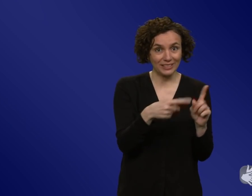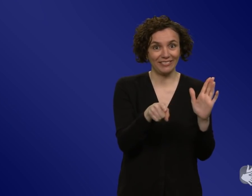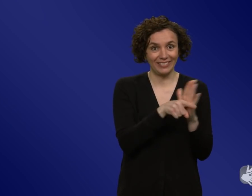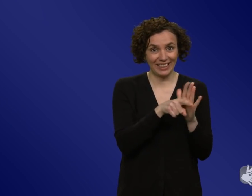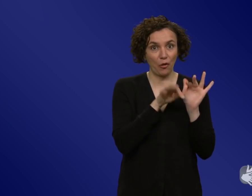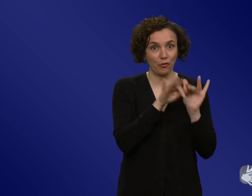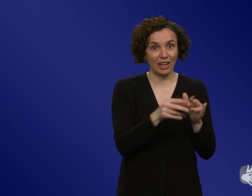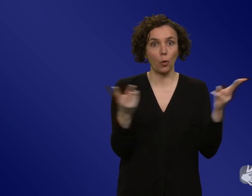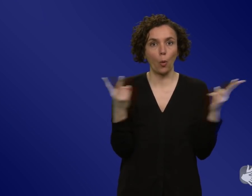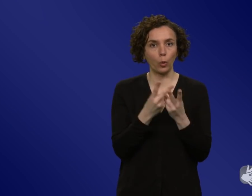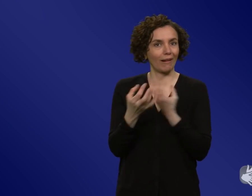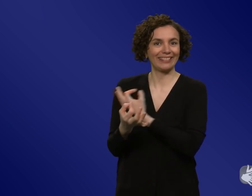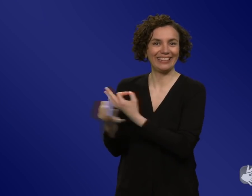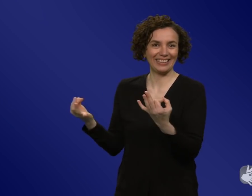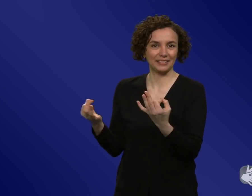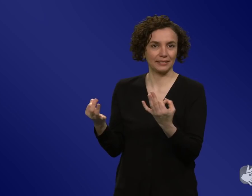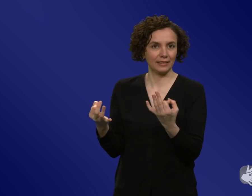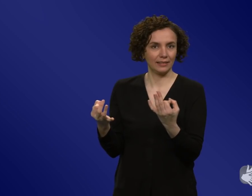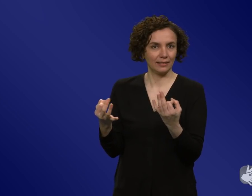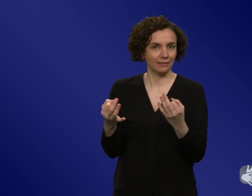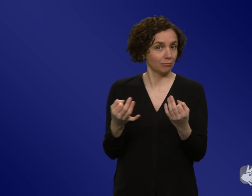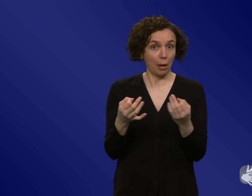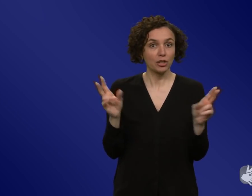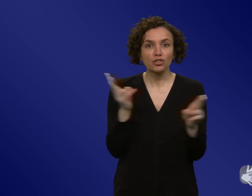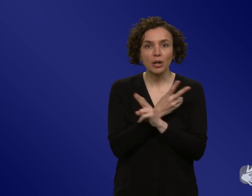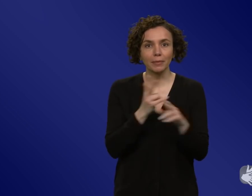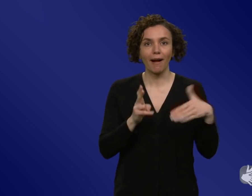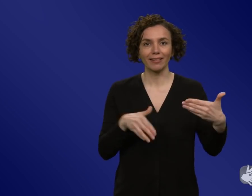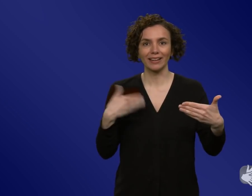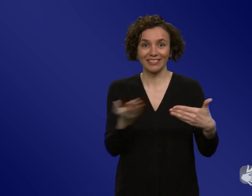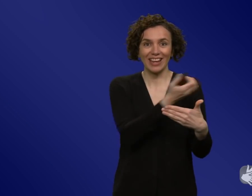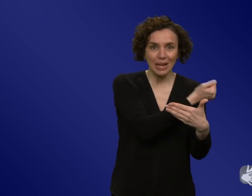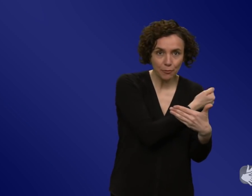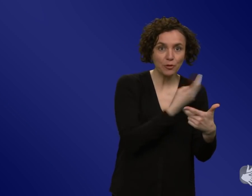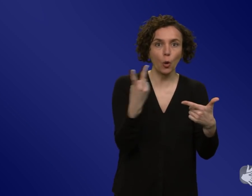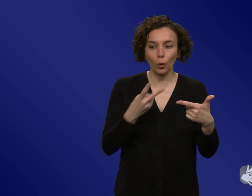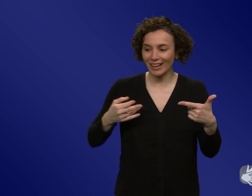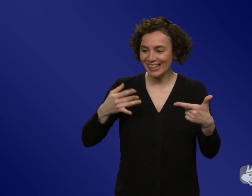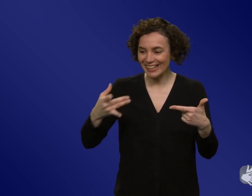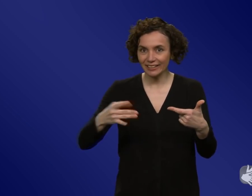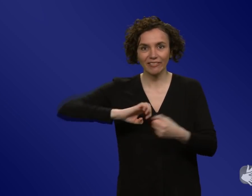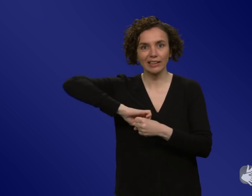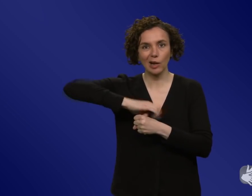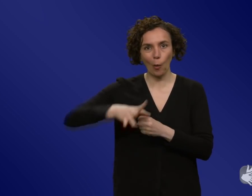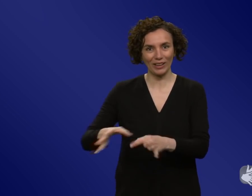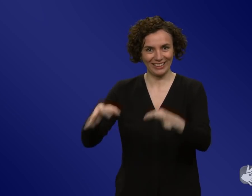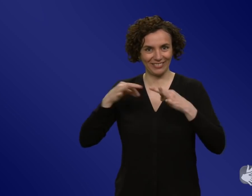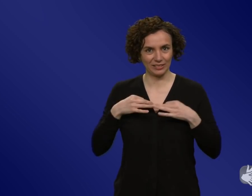Alternative. Die Alternative ist ja irgendwann dann, mich mit Covid zu infizieren. Und diesen Vergleich, also welchen Themen nach immer dann die Leute gerade